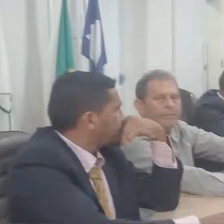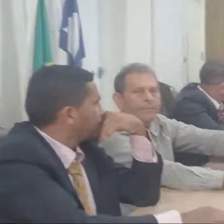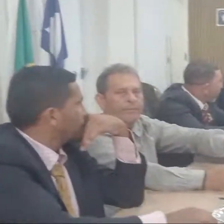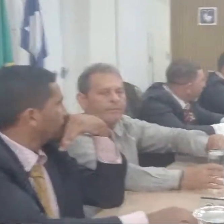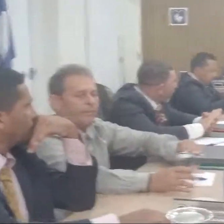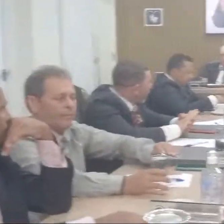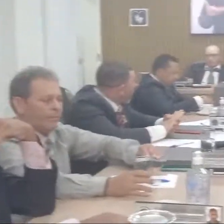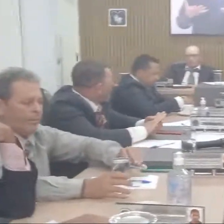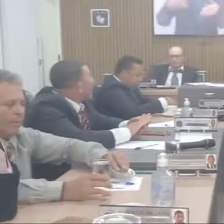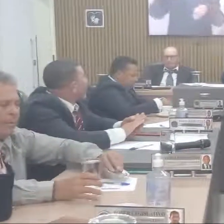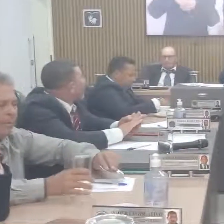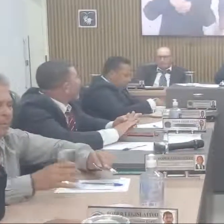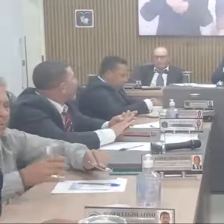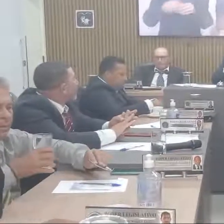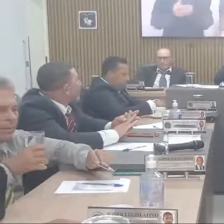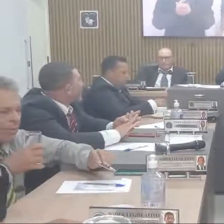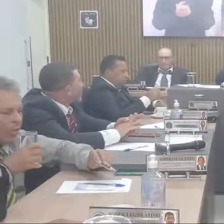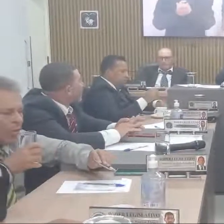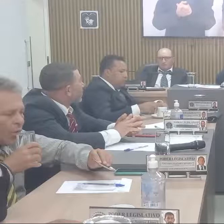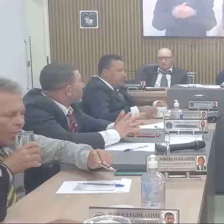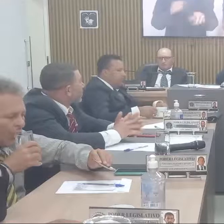Continua em discussão o projeto.